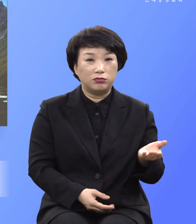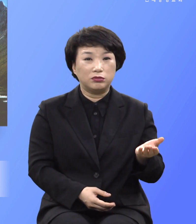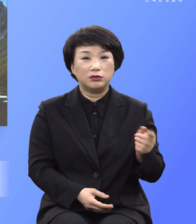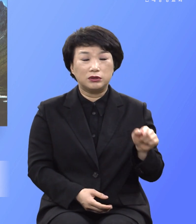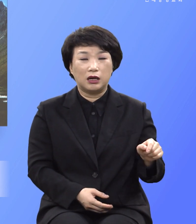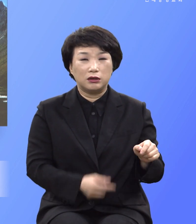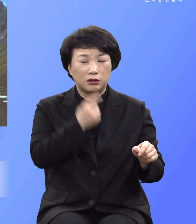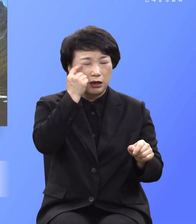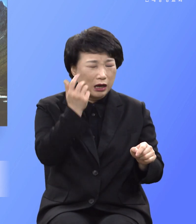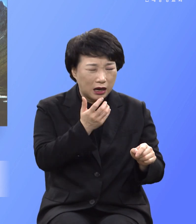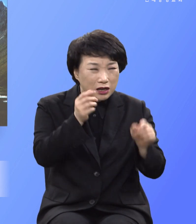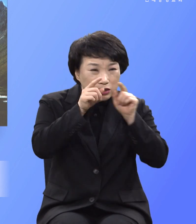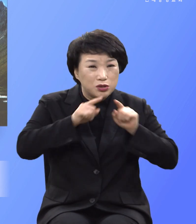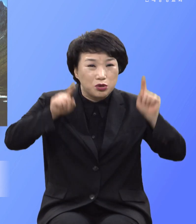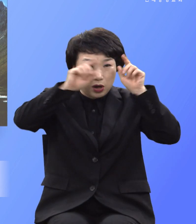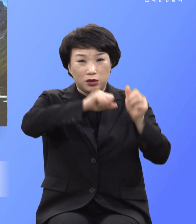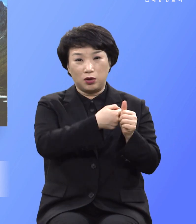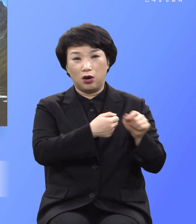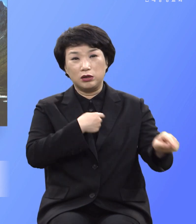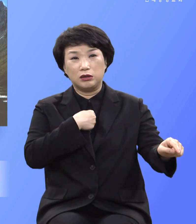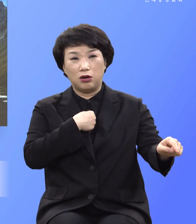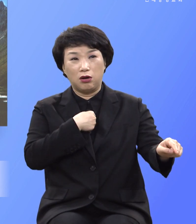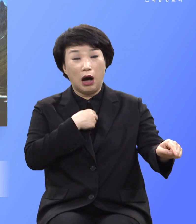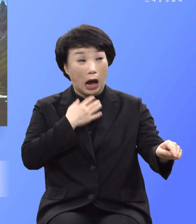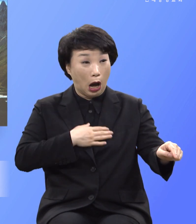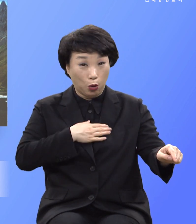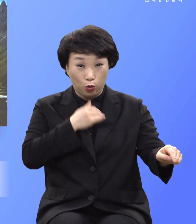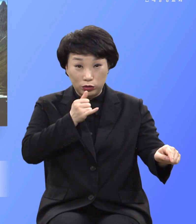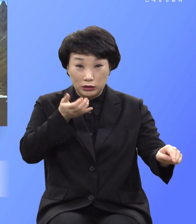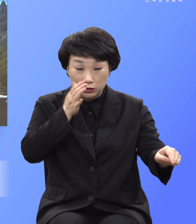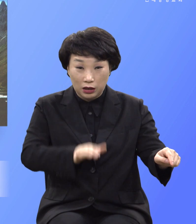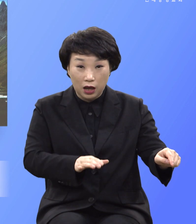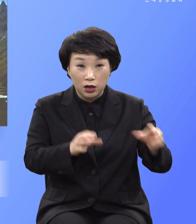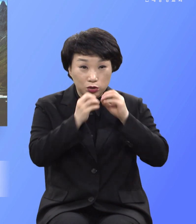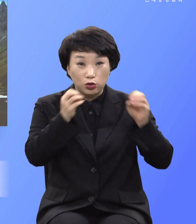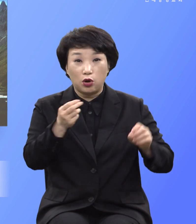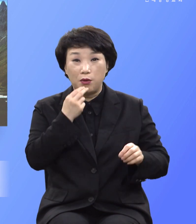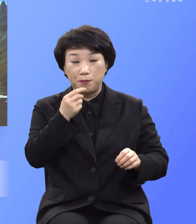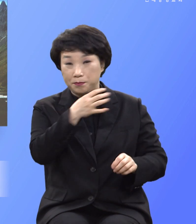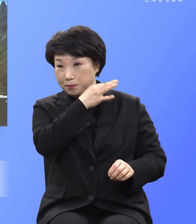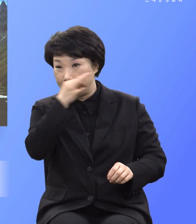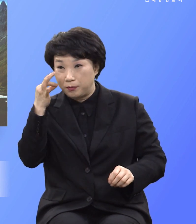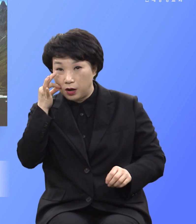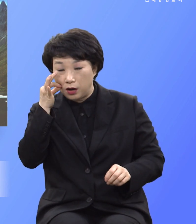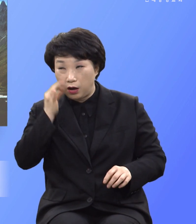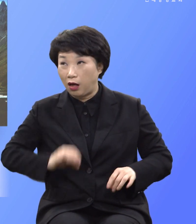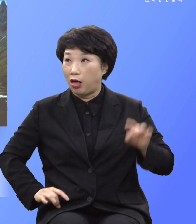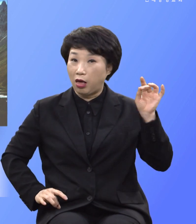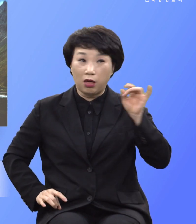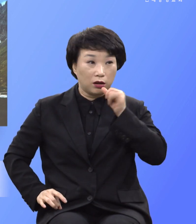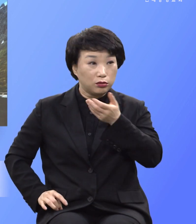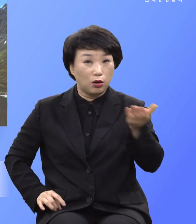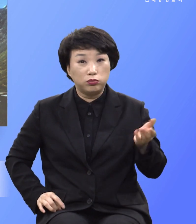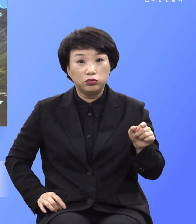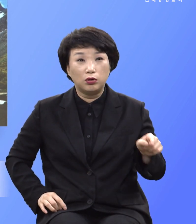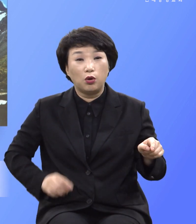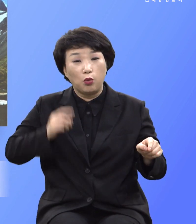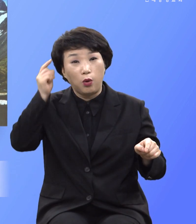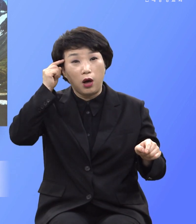지옥의 흥벌받을 것을 많이 알면서도 무슨 양심으로 전도하지 않는가